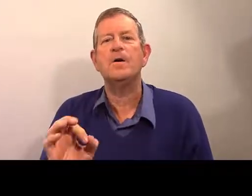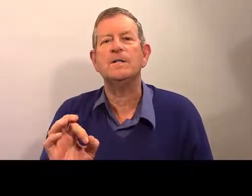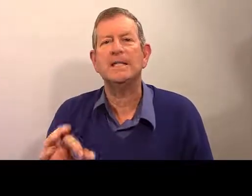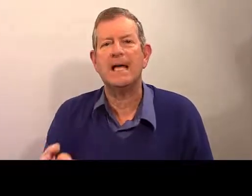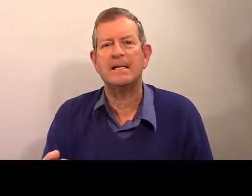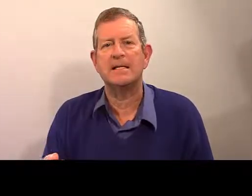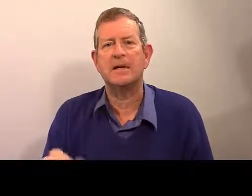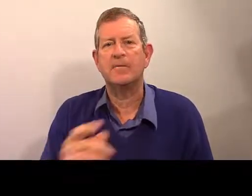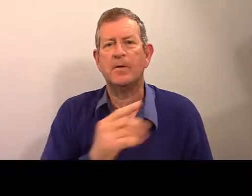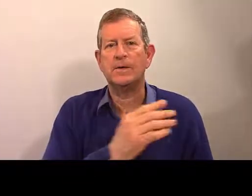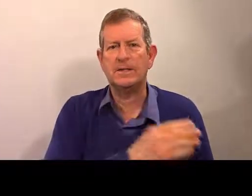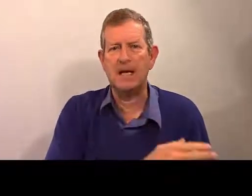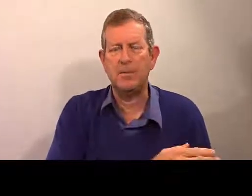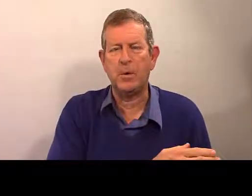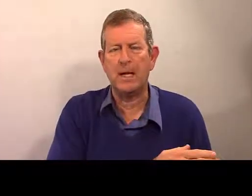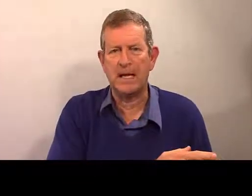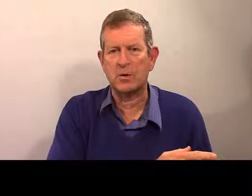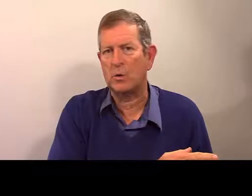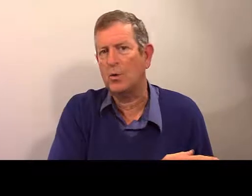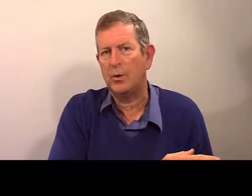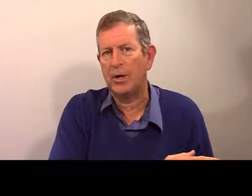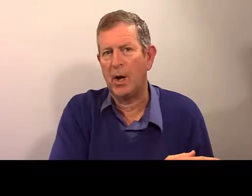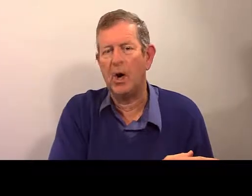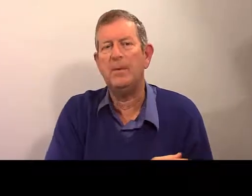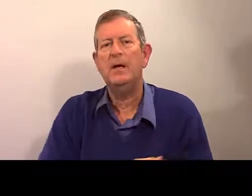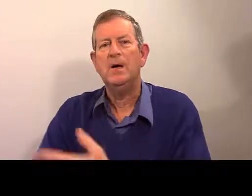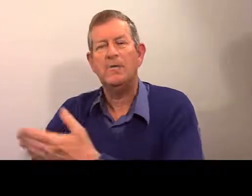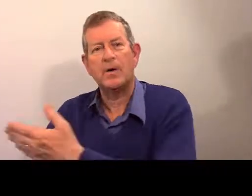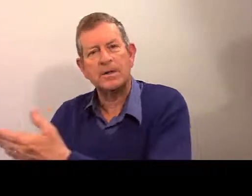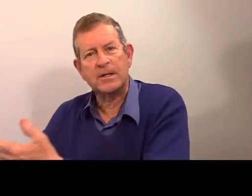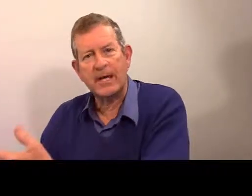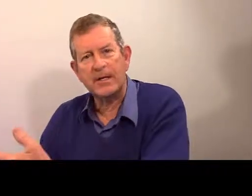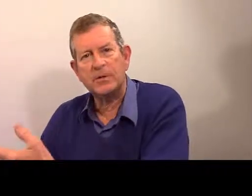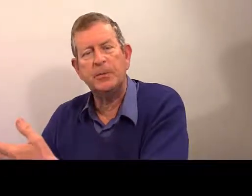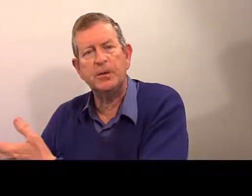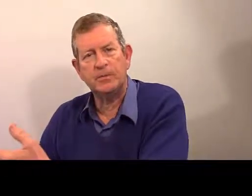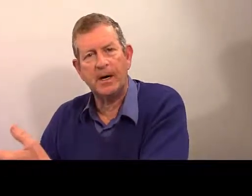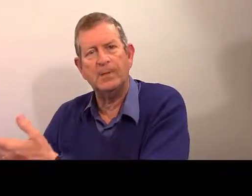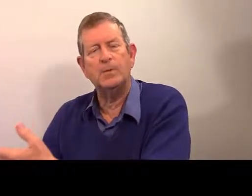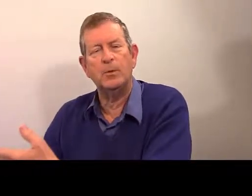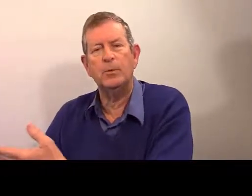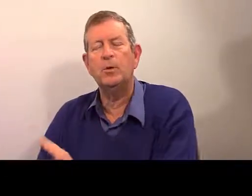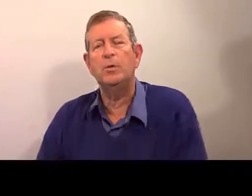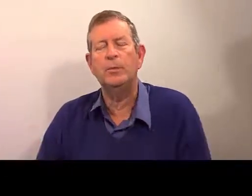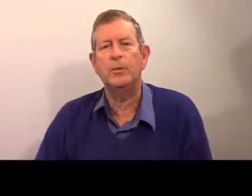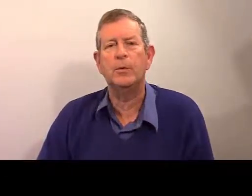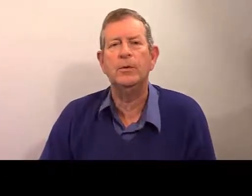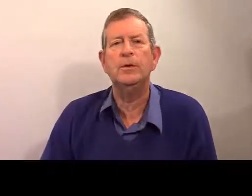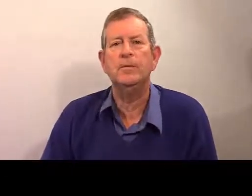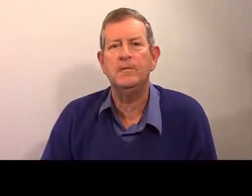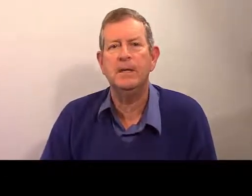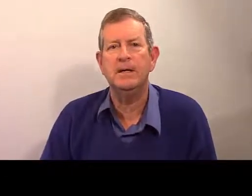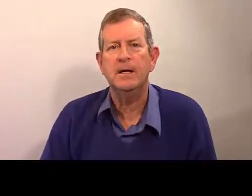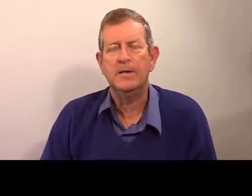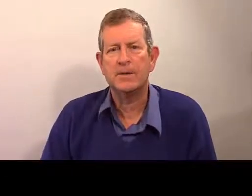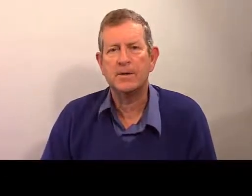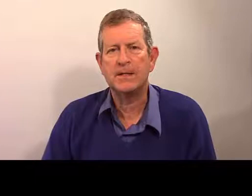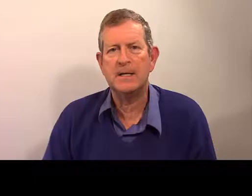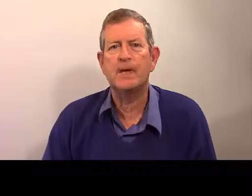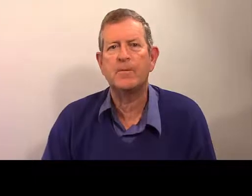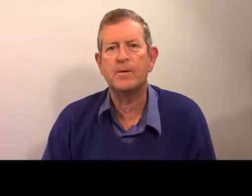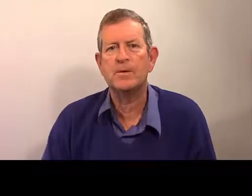française. Français pour un garçon ou pour un homme. Françaises pour une femme ou pour une fille.